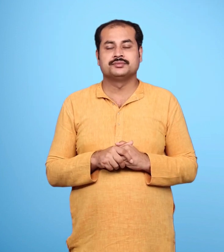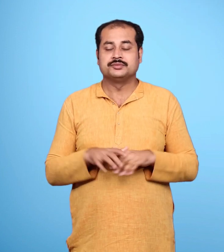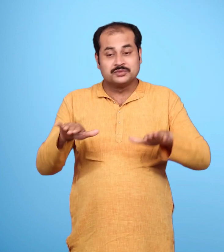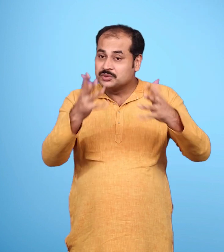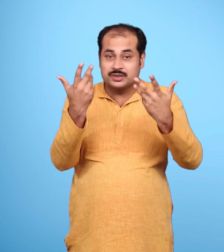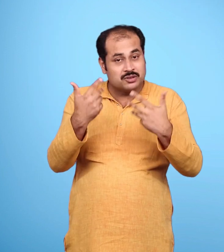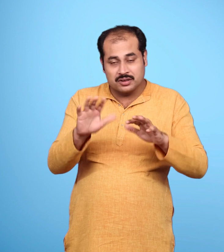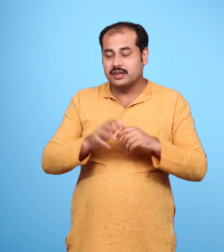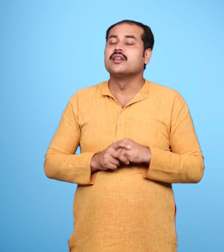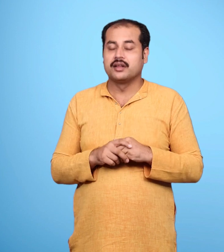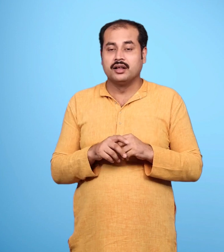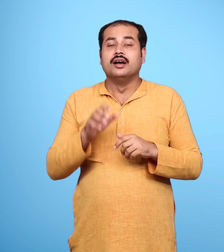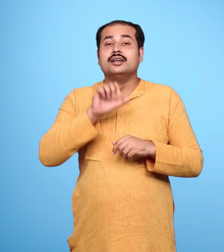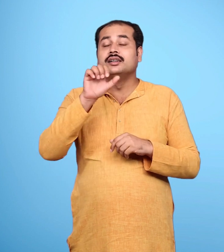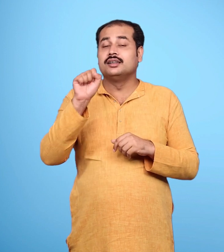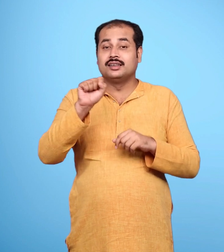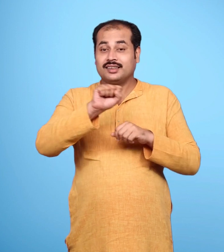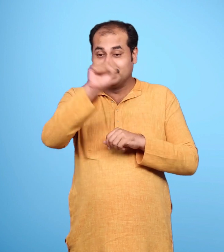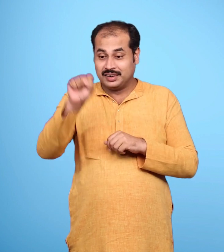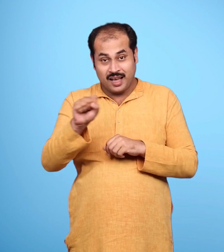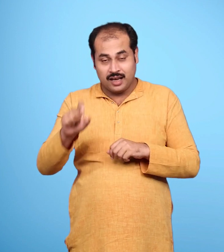उसने ततकाल सीता को अपनी बाहों में दवाया